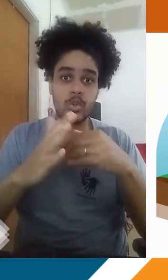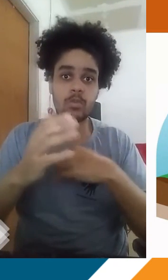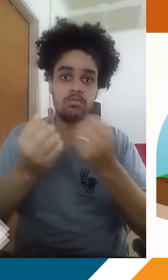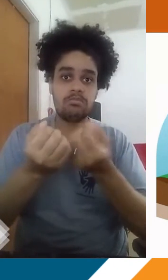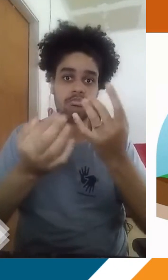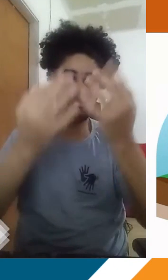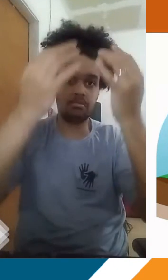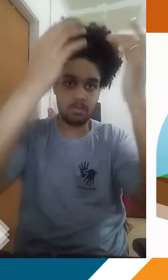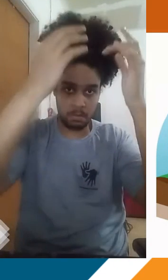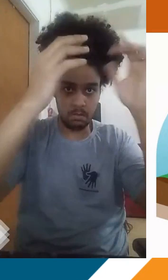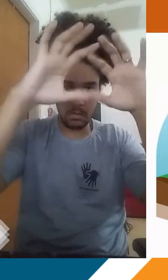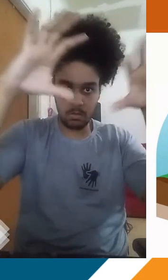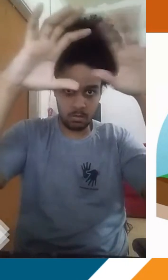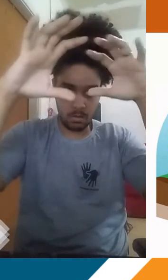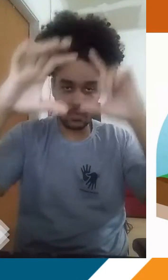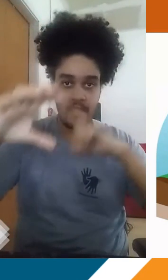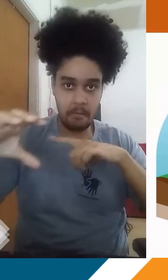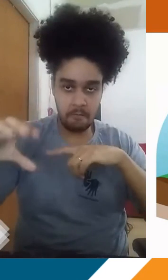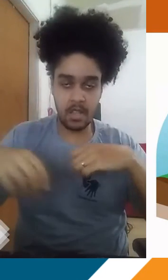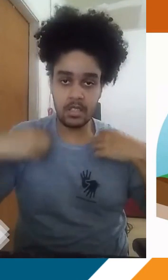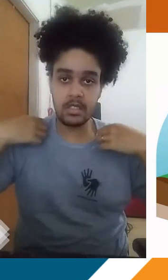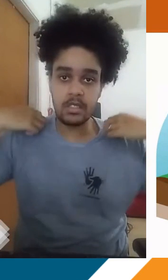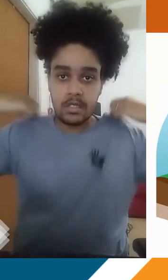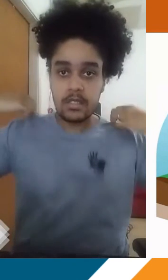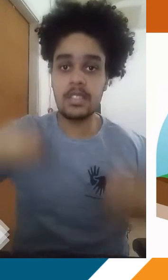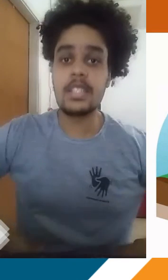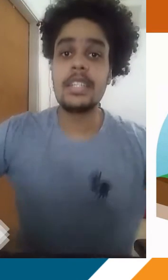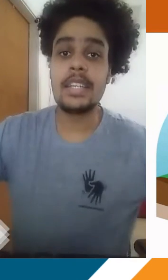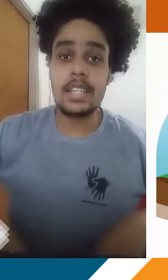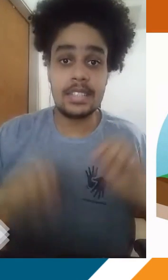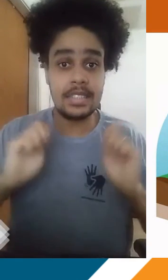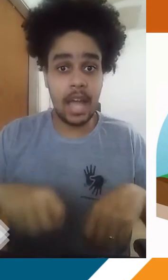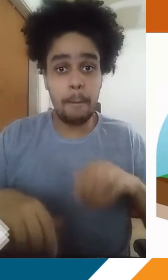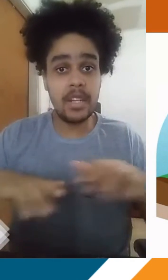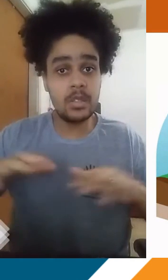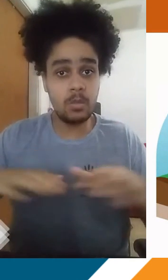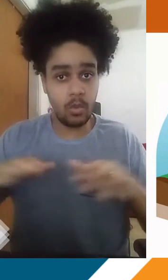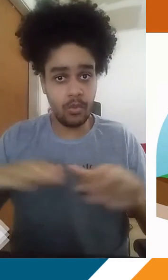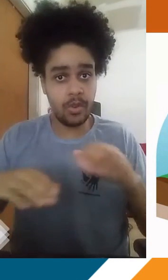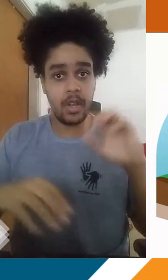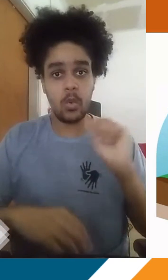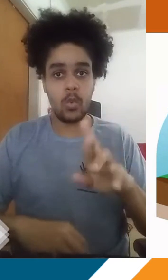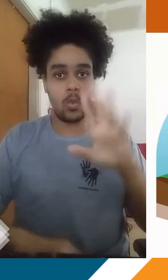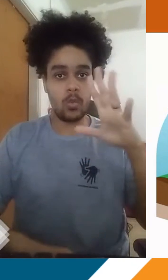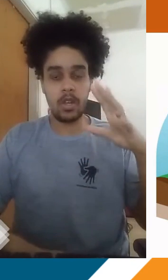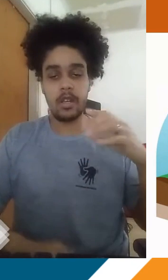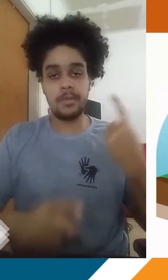suspenso na atmosfera, como eu indiquei antes, tem essa capacidade de se mover com as massas de ar,